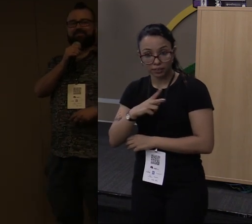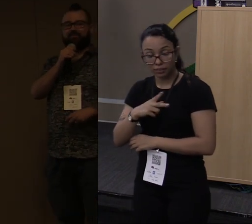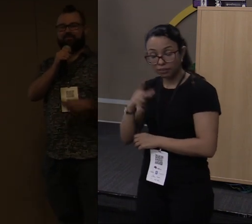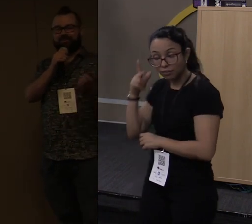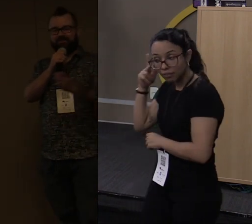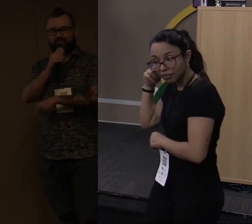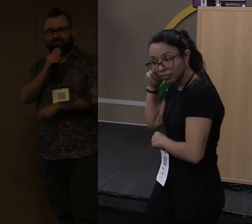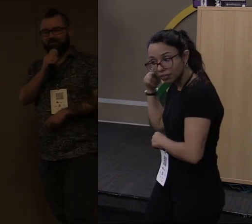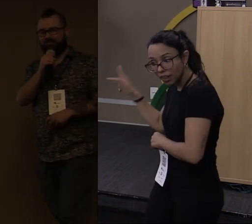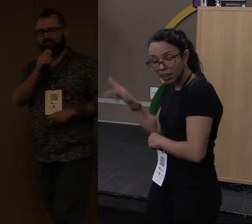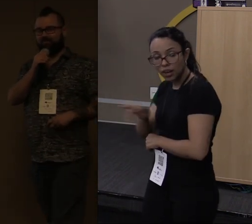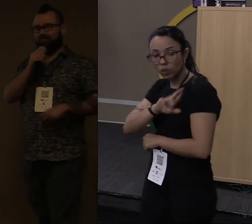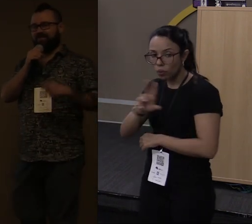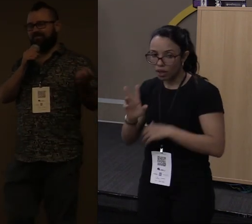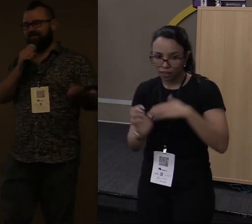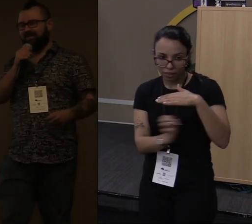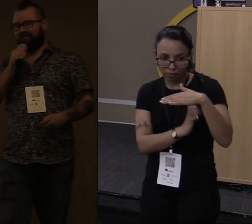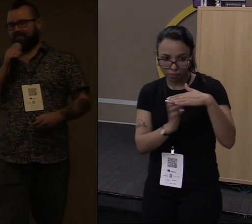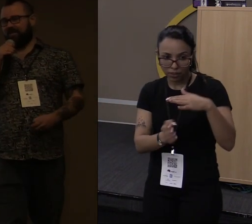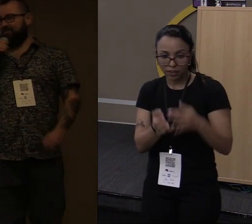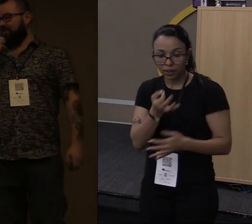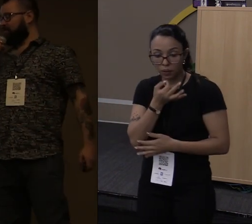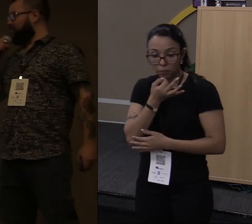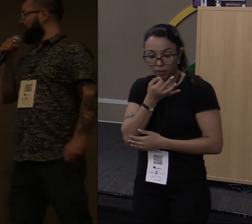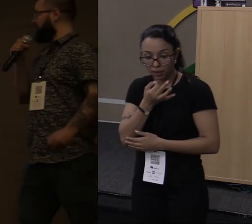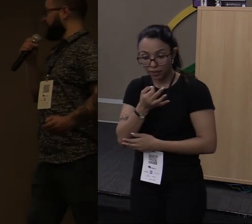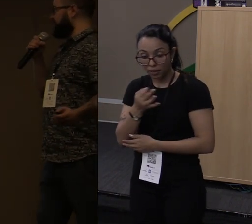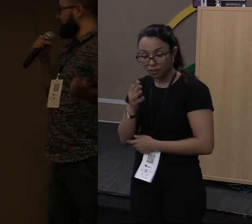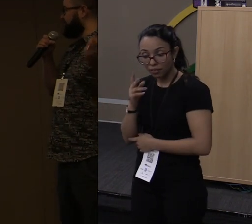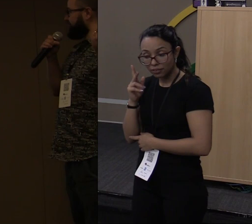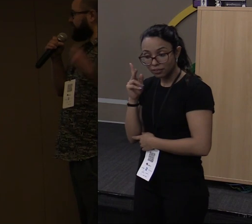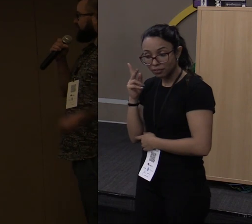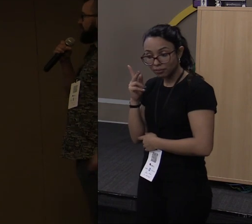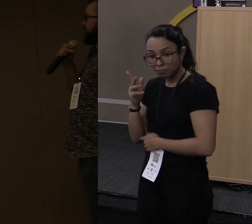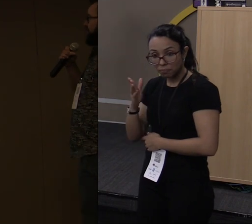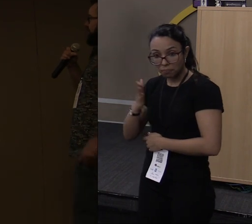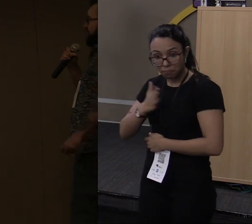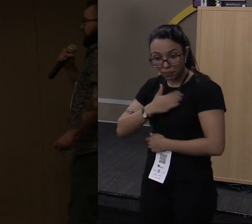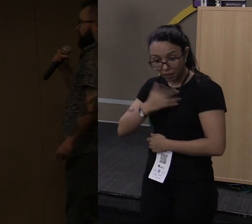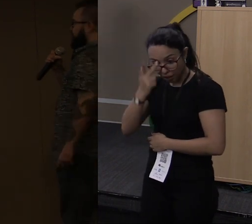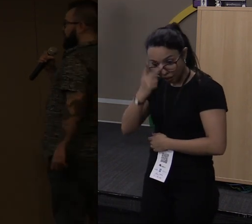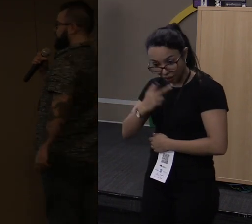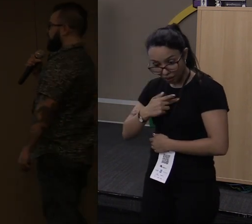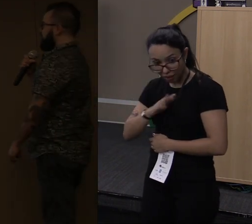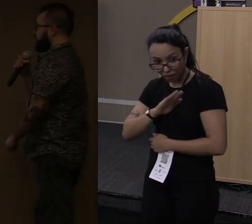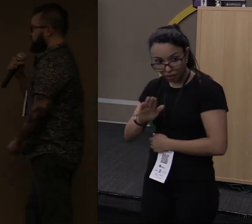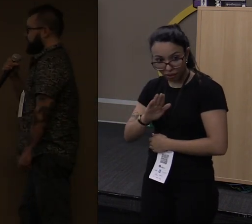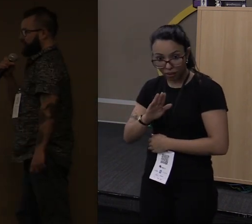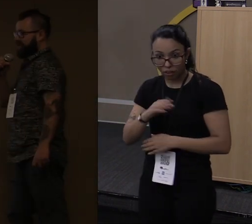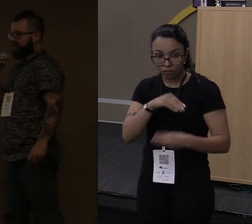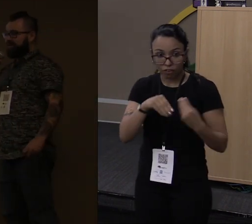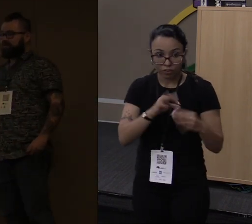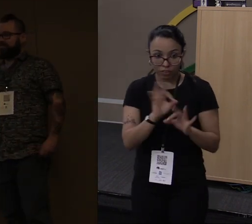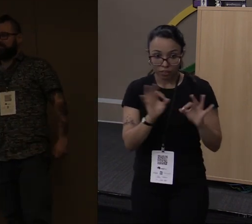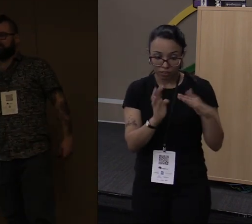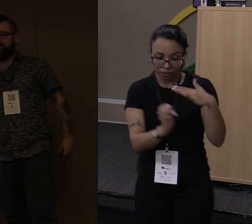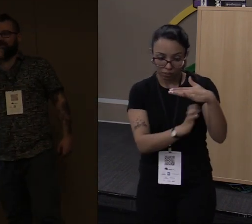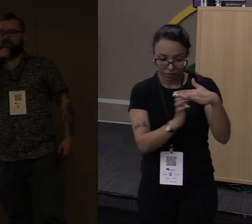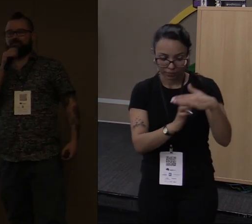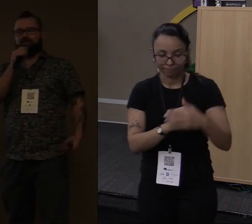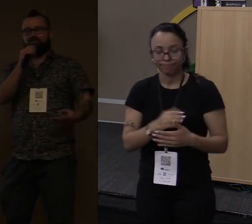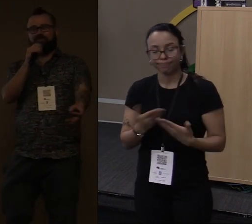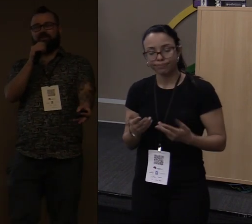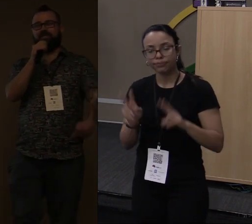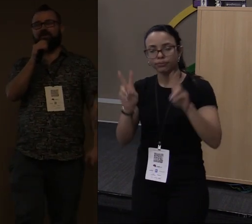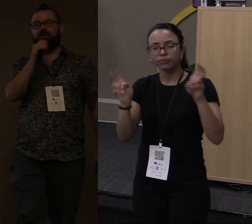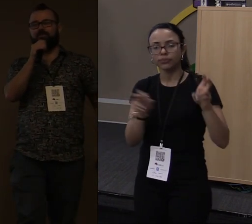Hat, então as opiniões são pessoais, não tem nada a ver com a empresa. Bom, vamos lá, o é Rust e por que eu decidi,